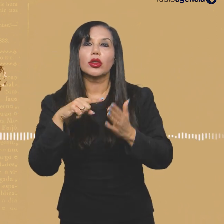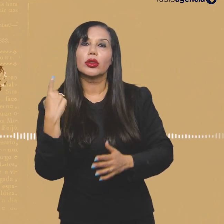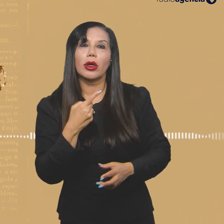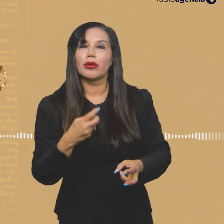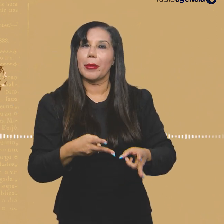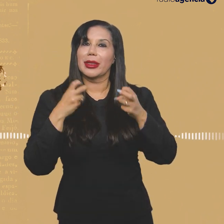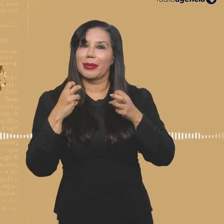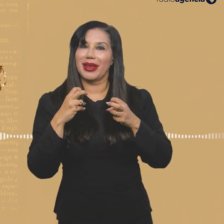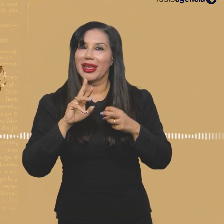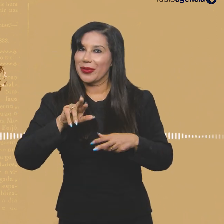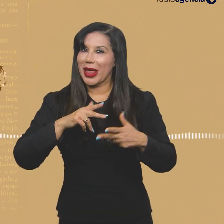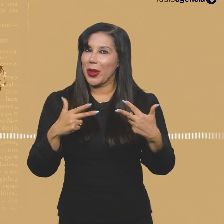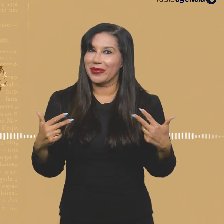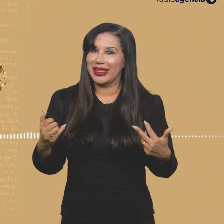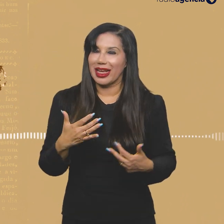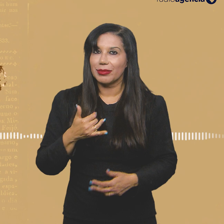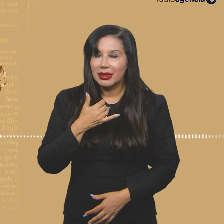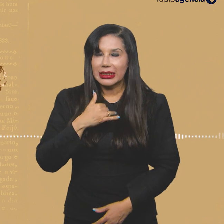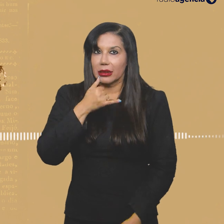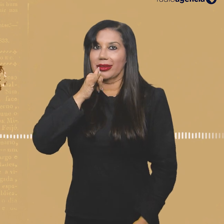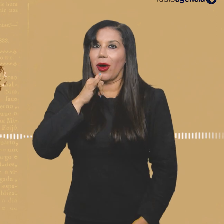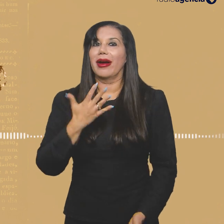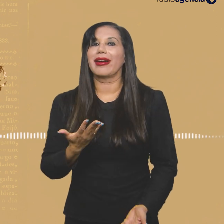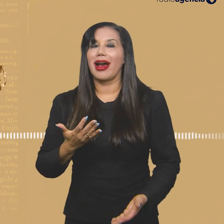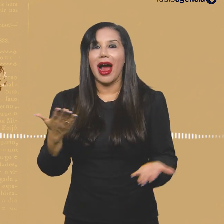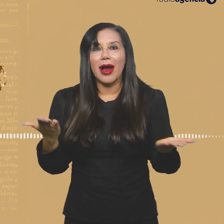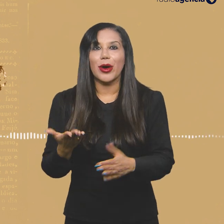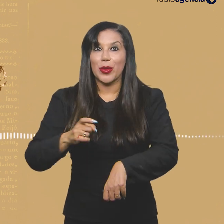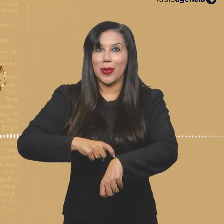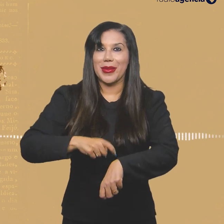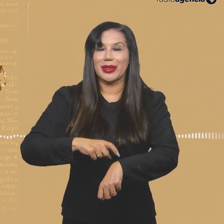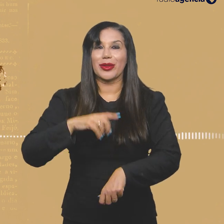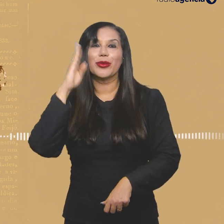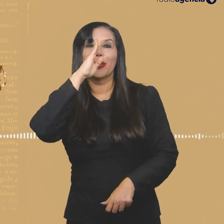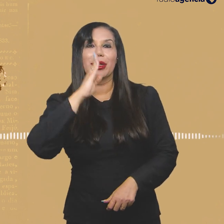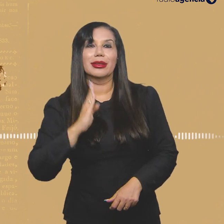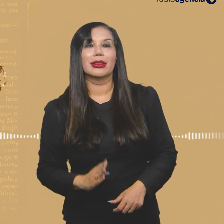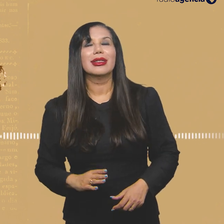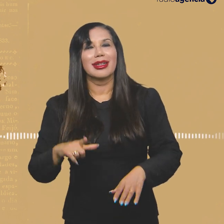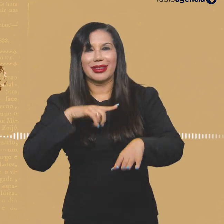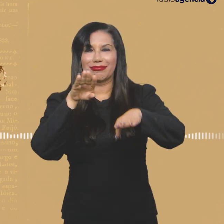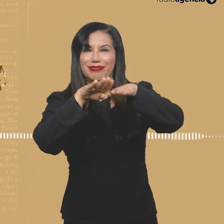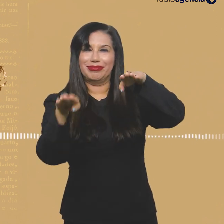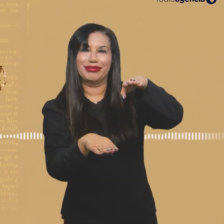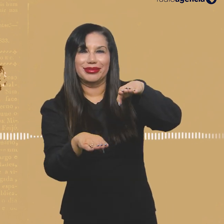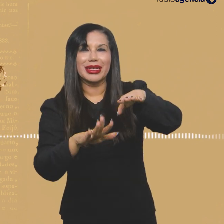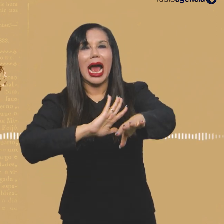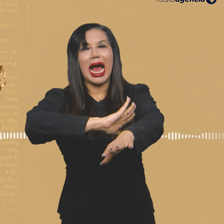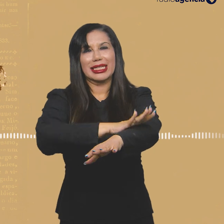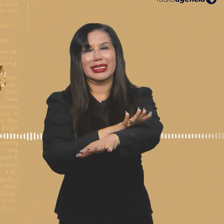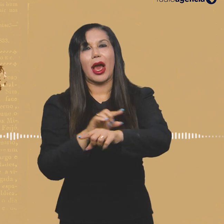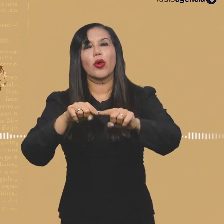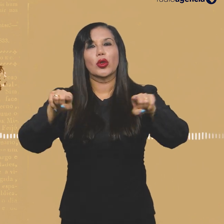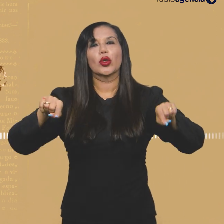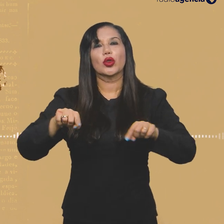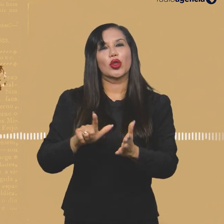algo que não é nenhuma novidade, mas acho que choca por conta do momento que a gente vive no Brasil da gigantesca discrepância racial